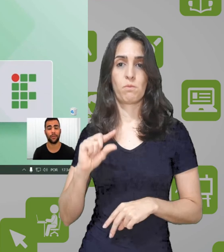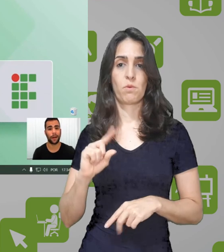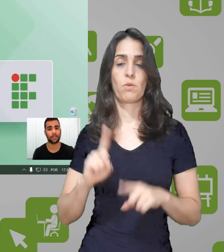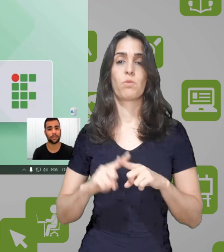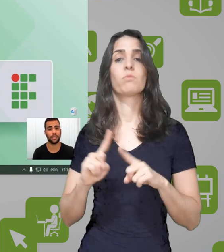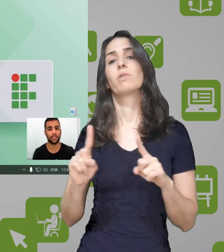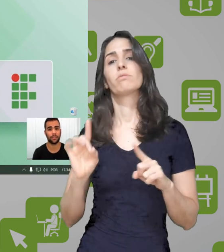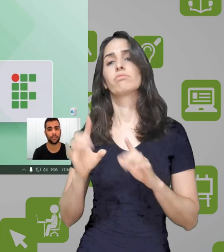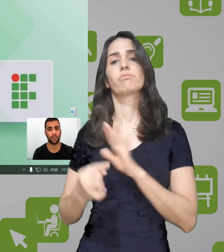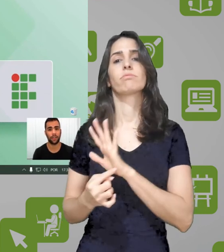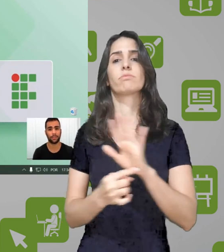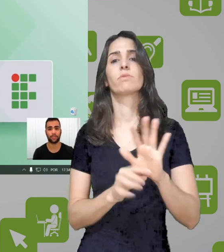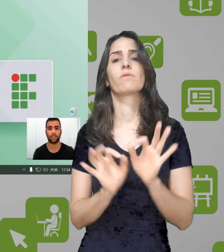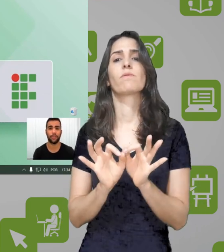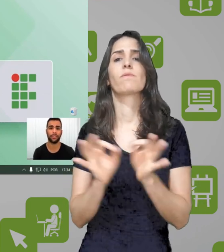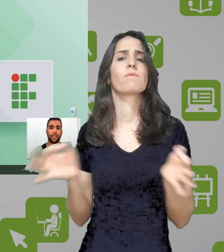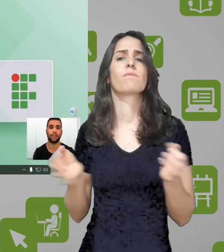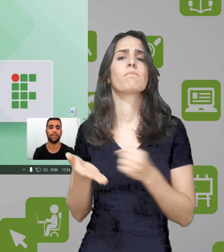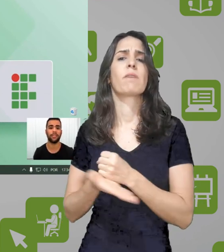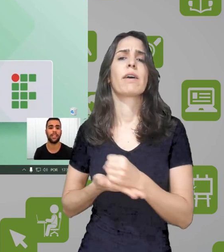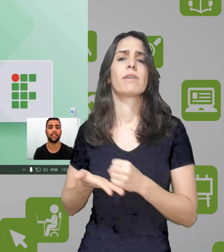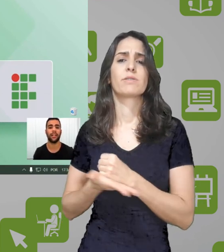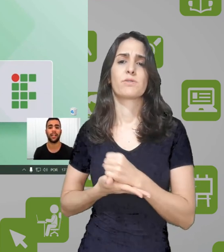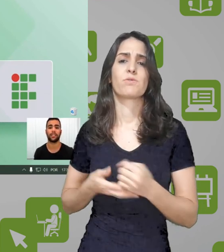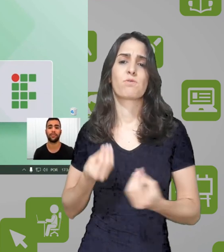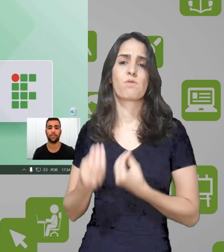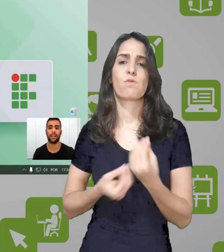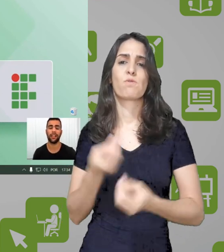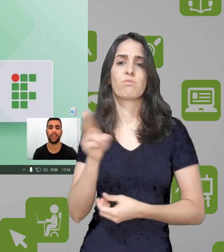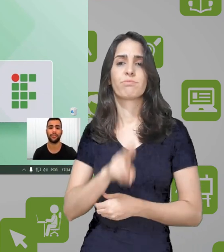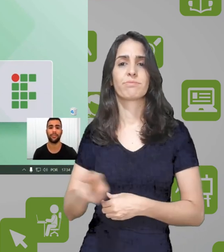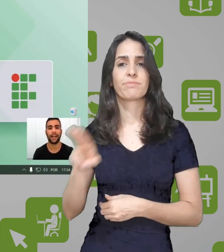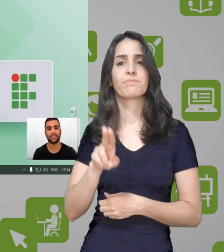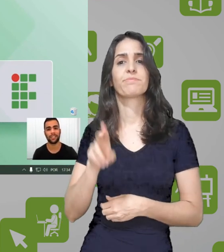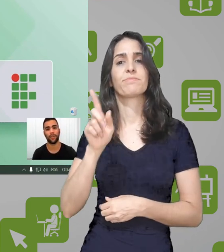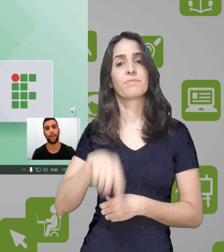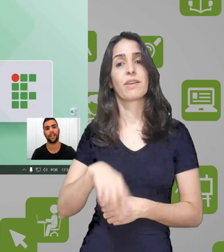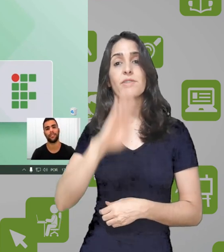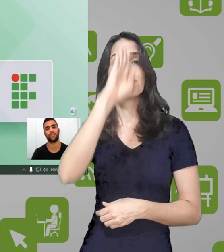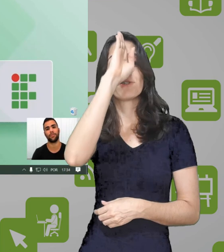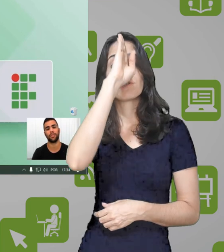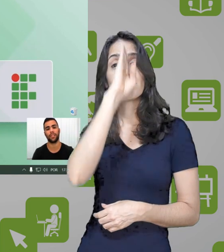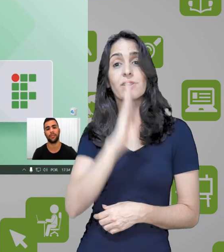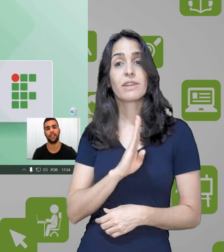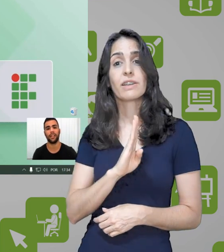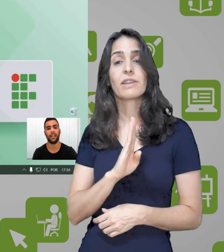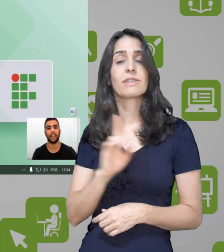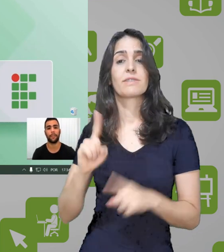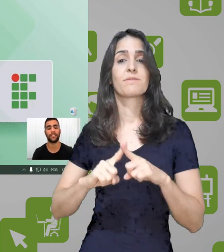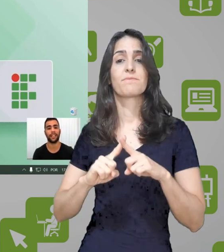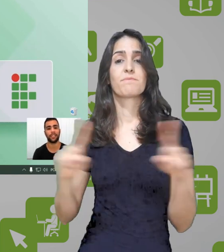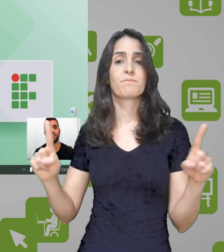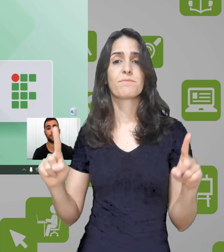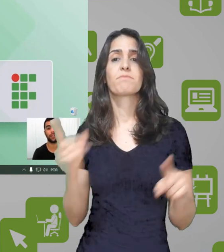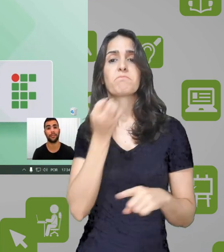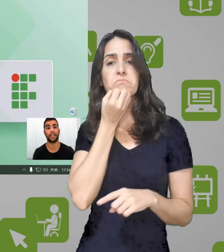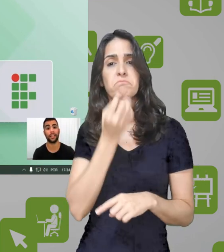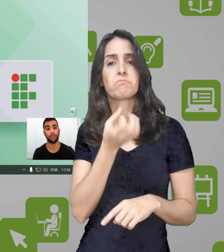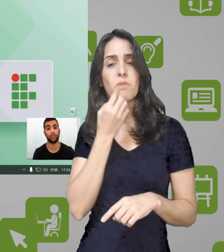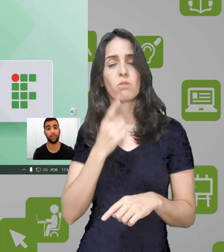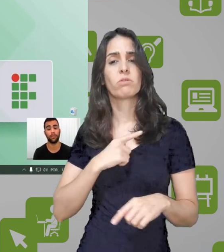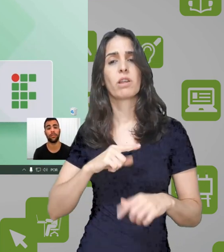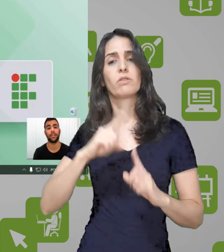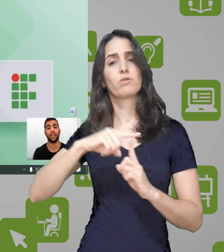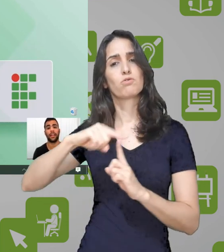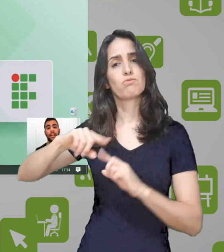travando o passo anterior. Mas eu só queria mostrar para vocês as funcionalidades básicas de operação do programa, que apesar de ser um programa